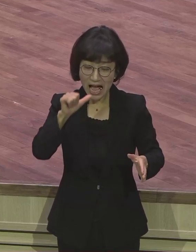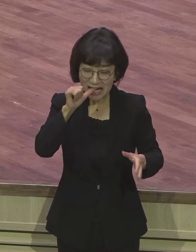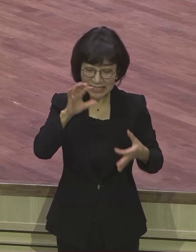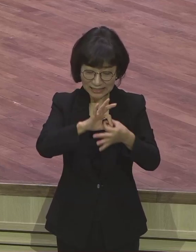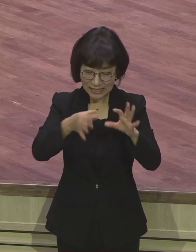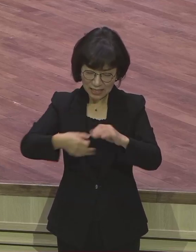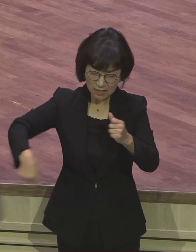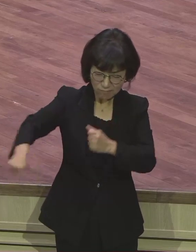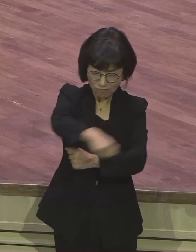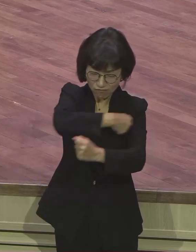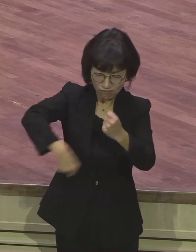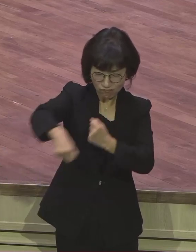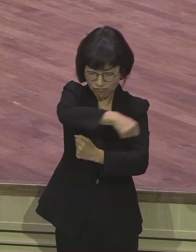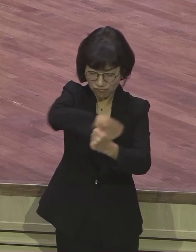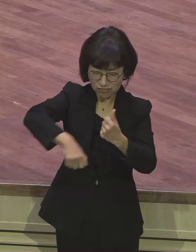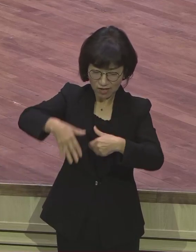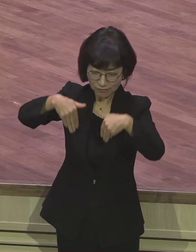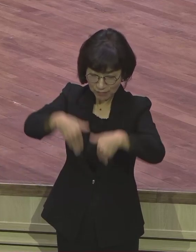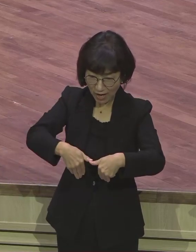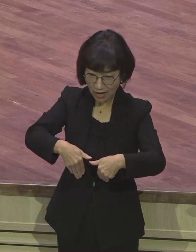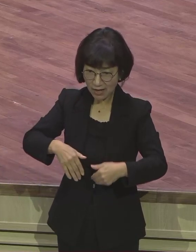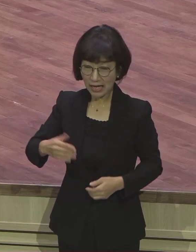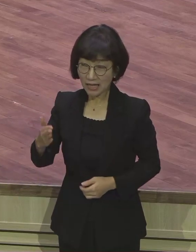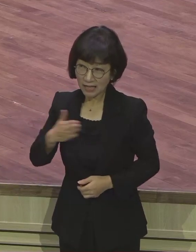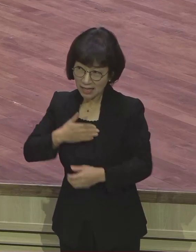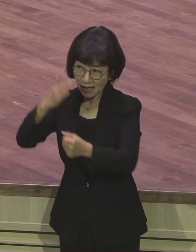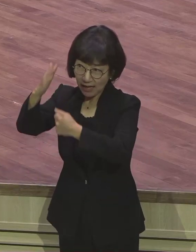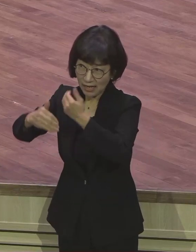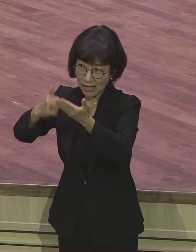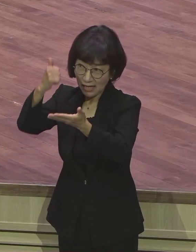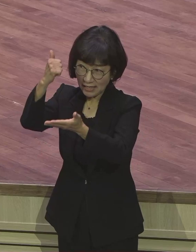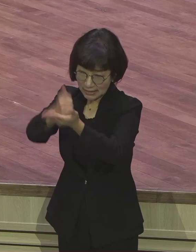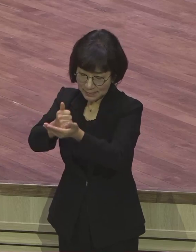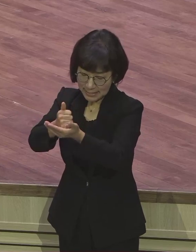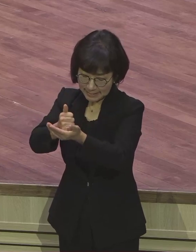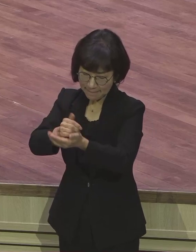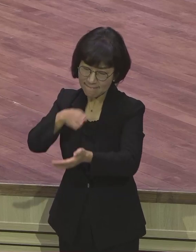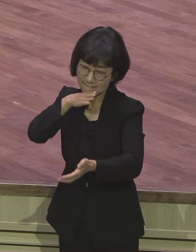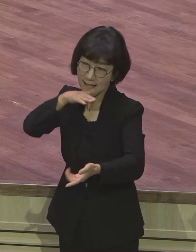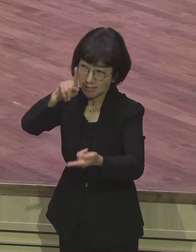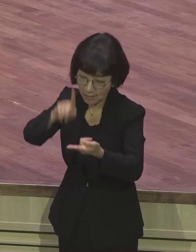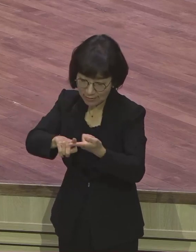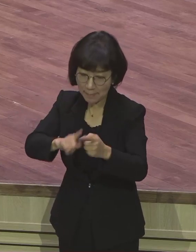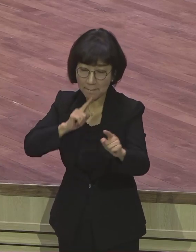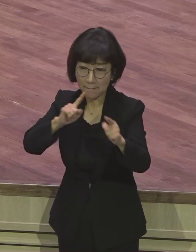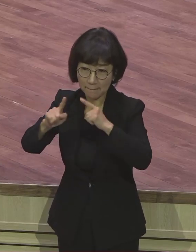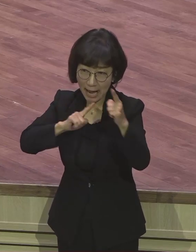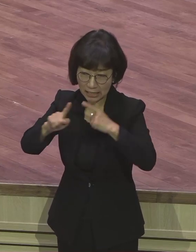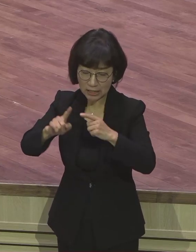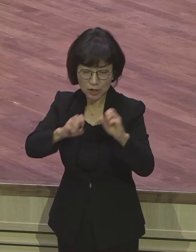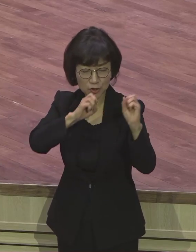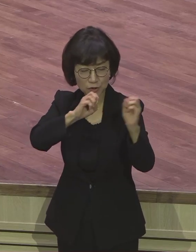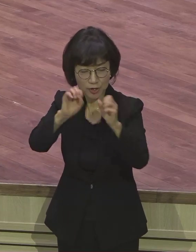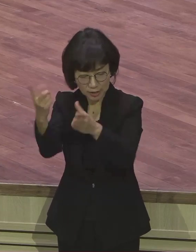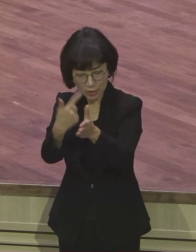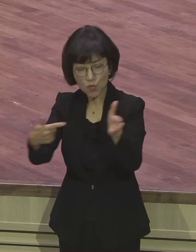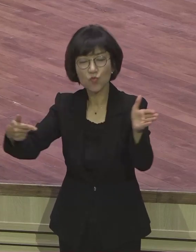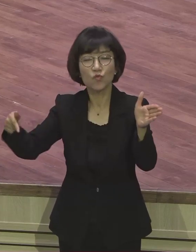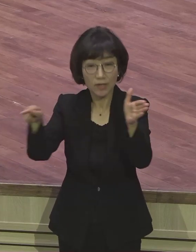된 것은 나로 이 일에 당연히 할 말을 담대하게 하려 함이라. 이 일은